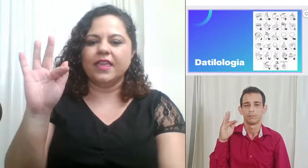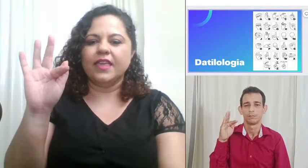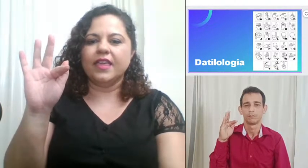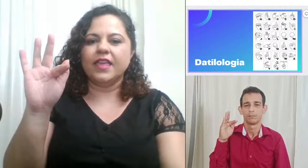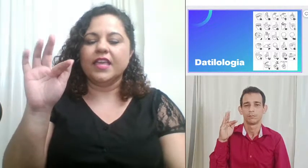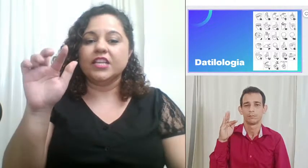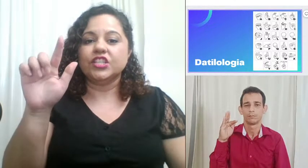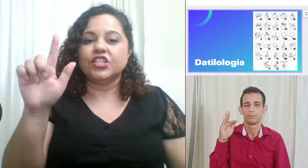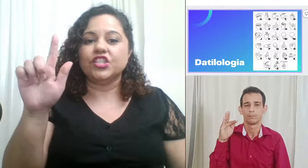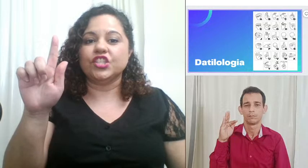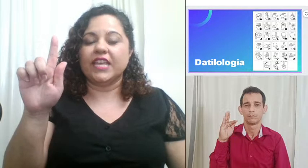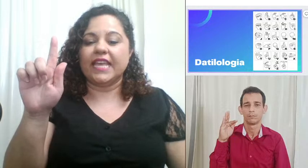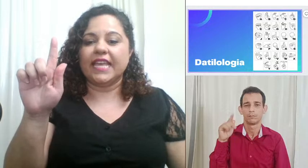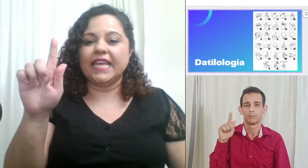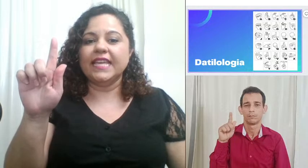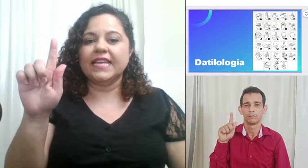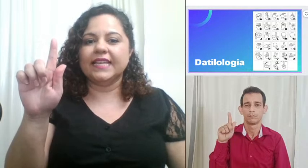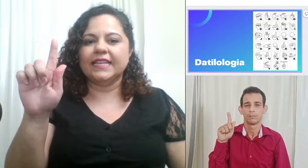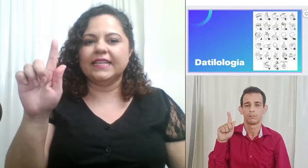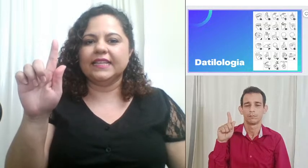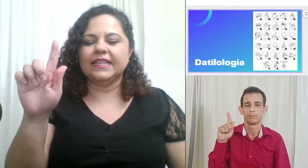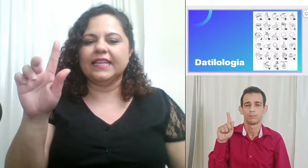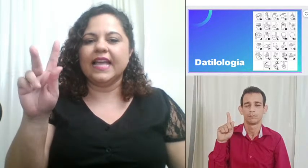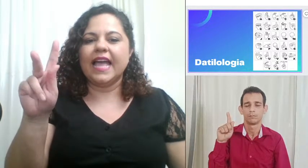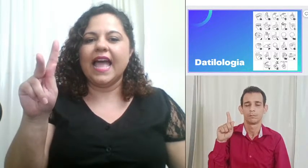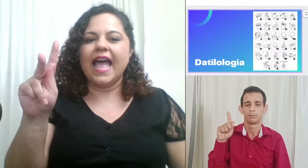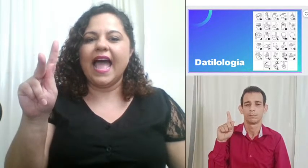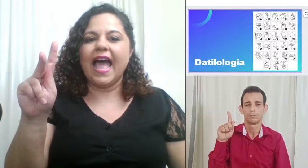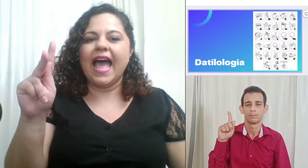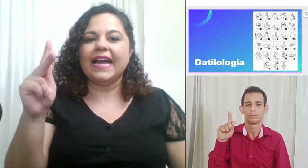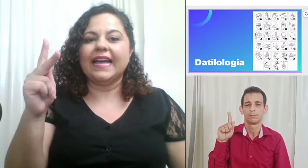G H